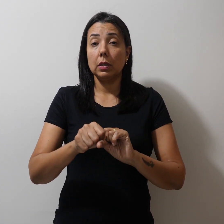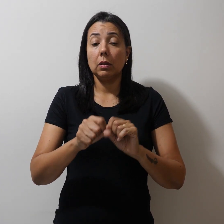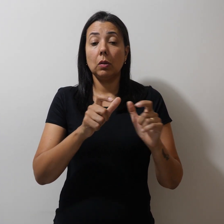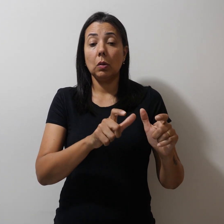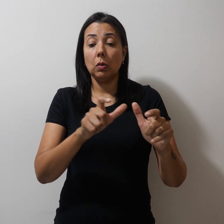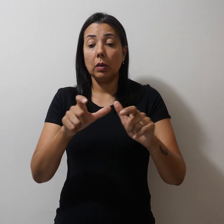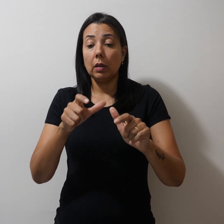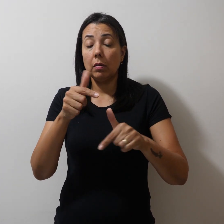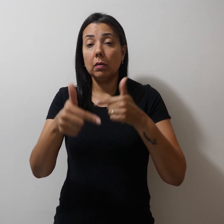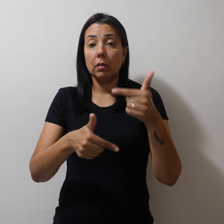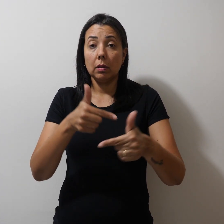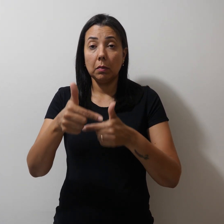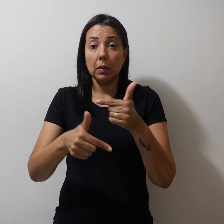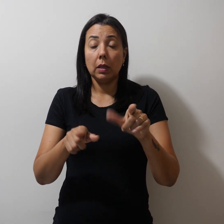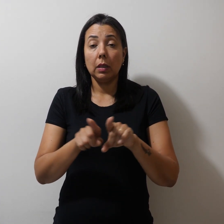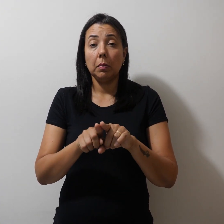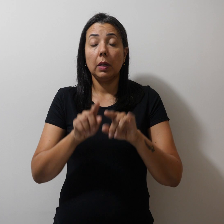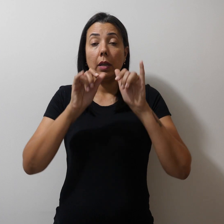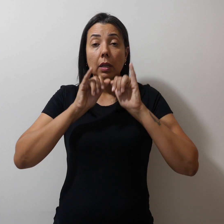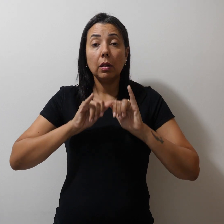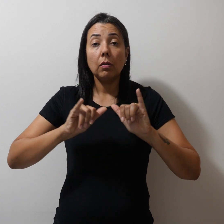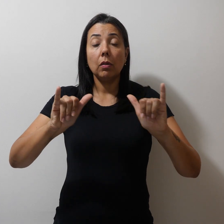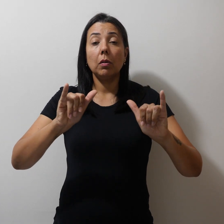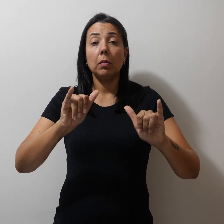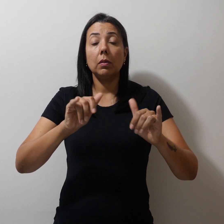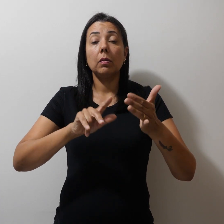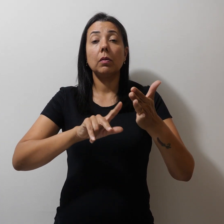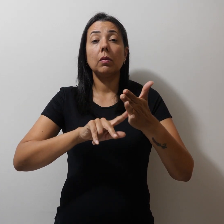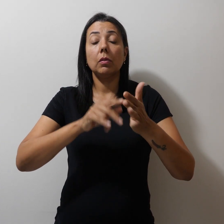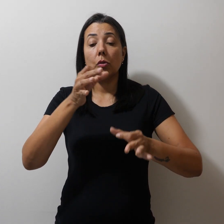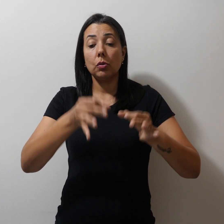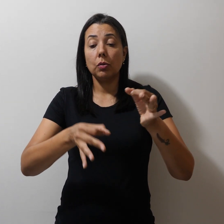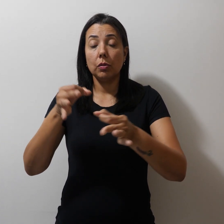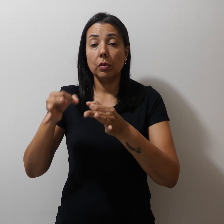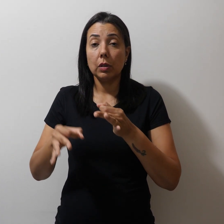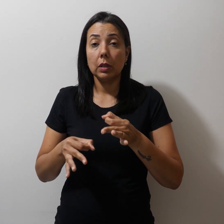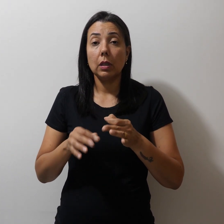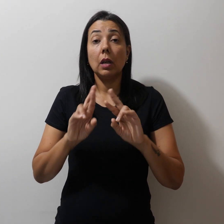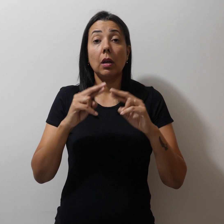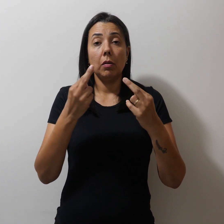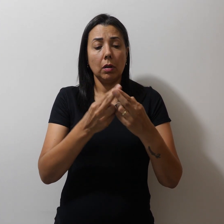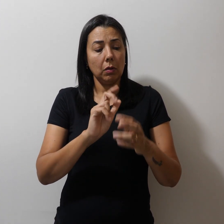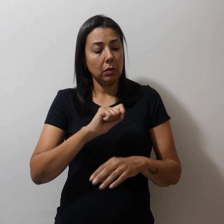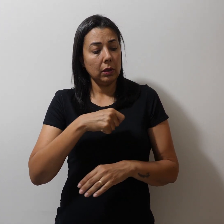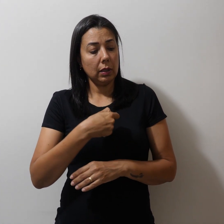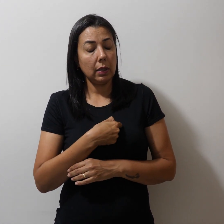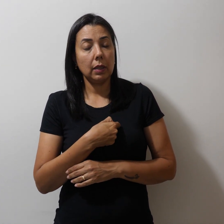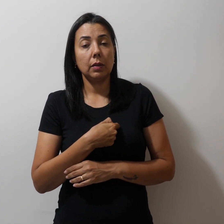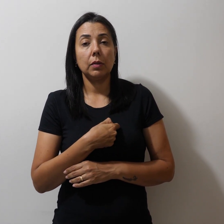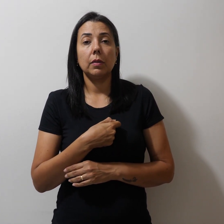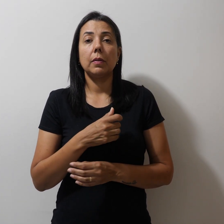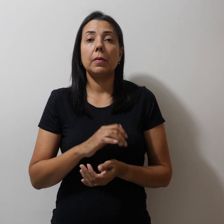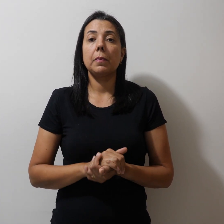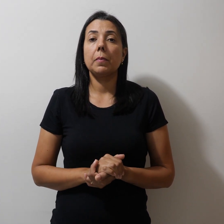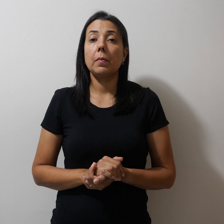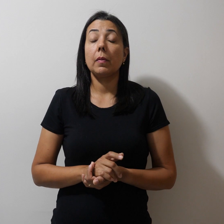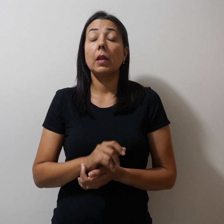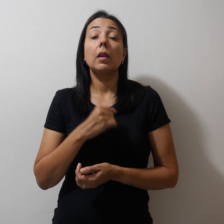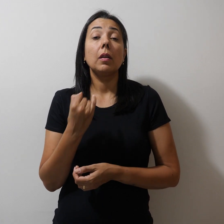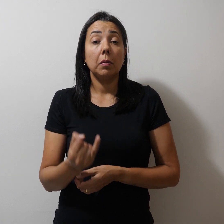de trabalho e informes jurídicos. A reunião com os delegados e delegadas é importante para